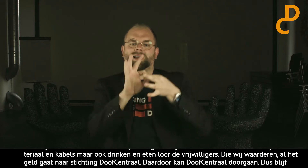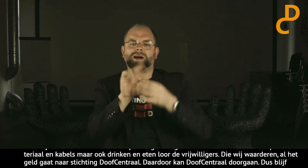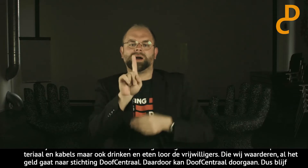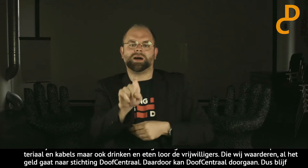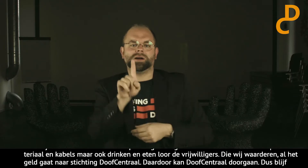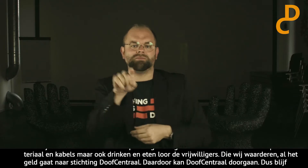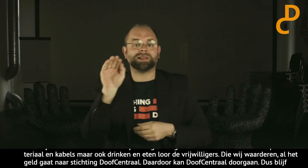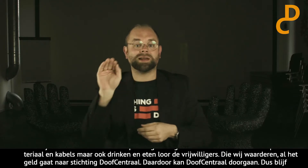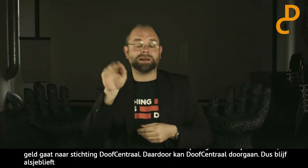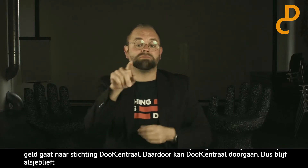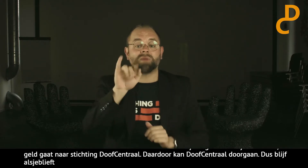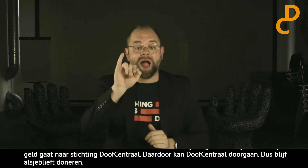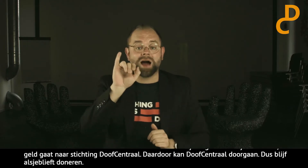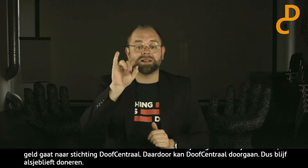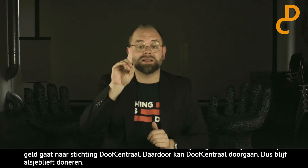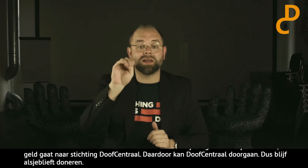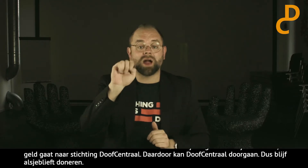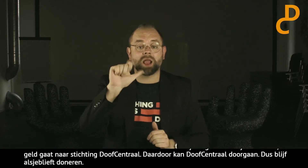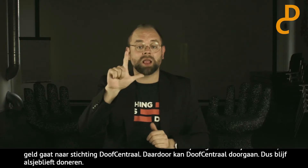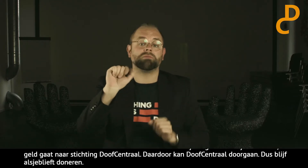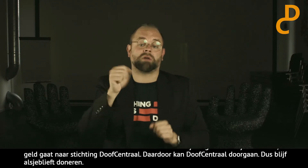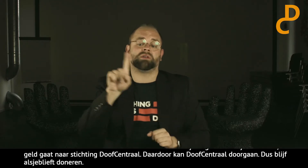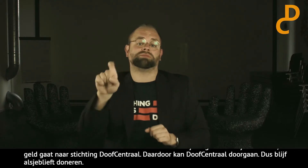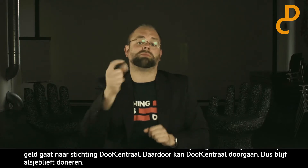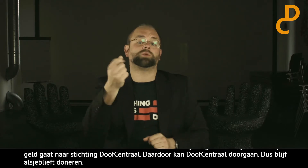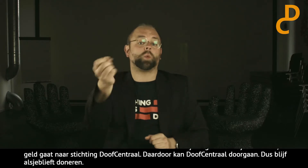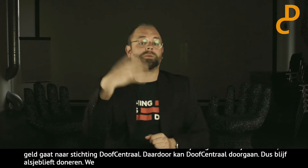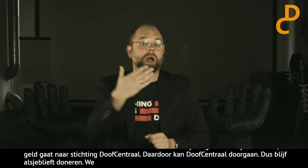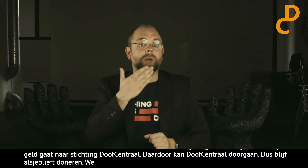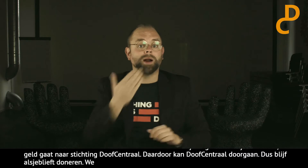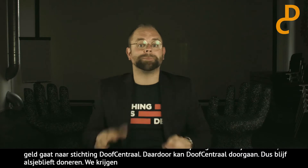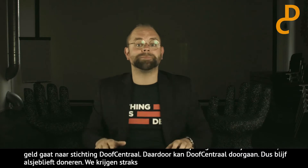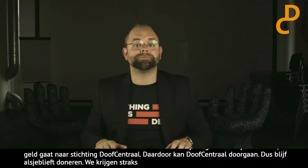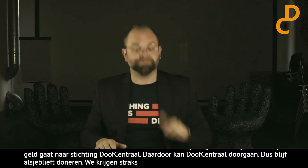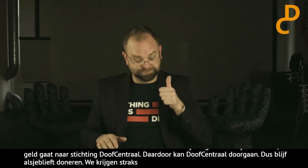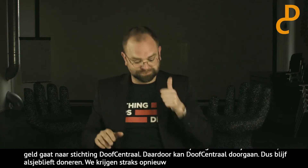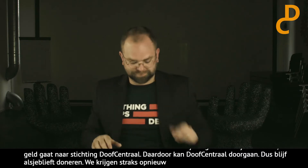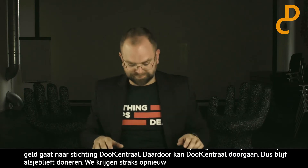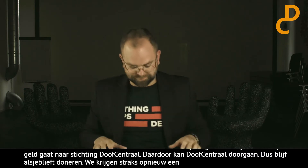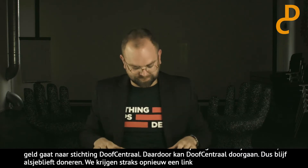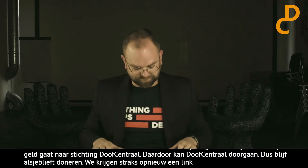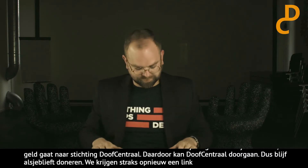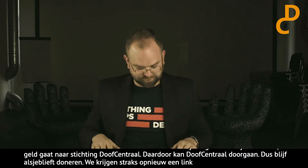komt opnieuw een link voor een tikkie. Die kan je via Ideal betalen. Dus daar kan je heel makkelijk het geld over maken.